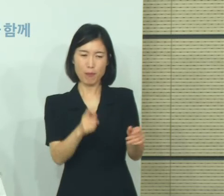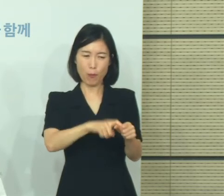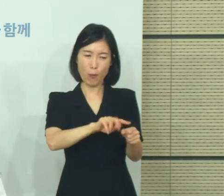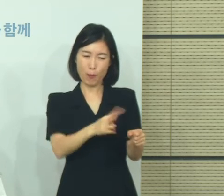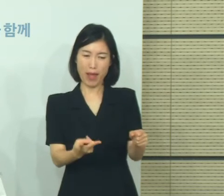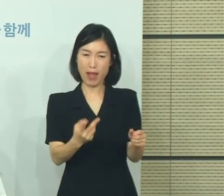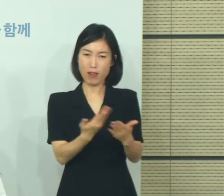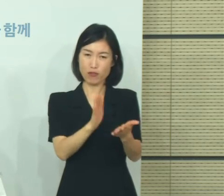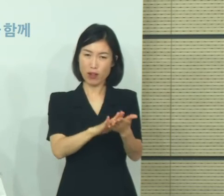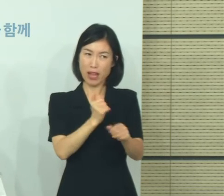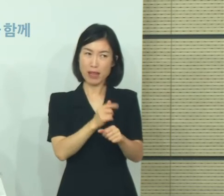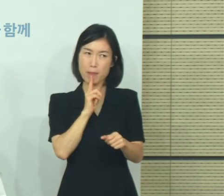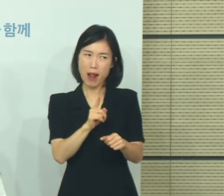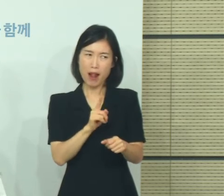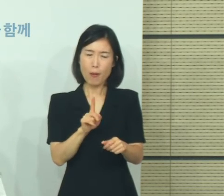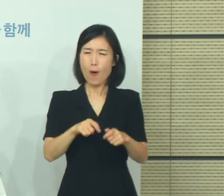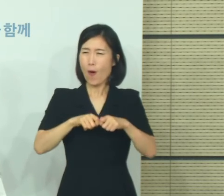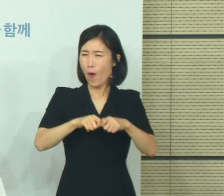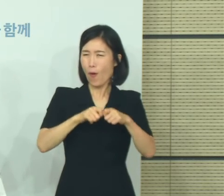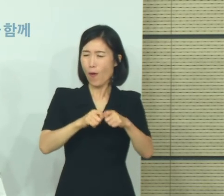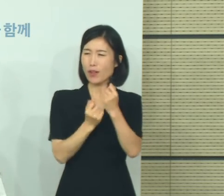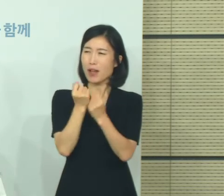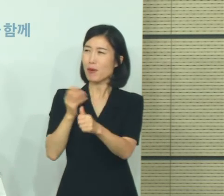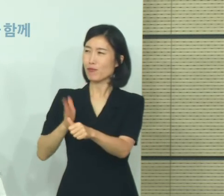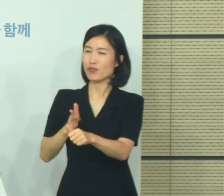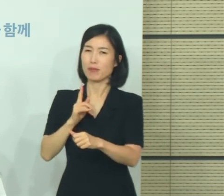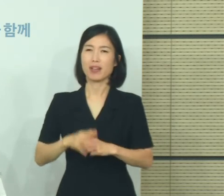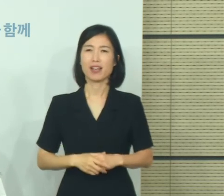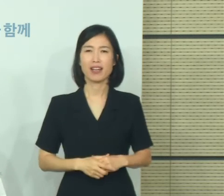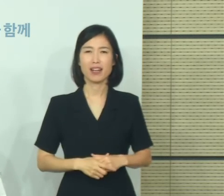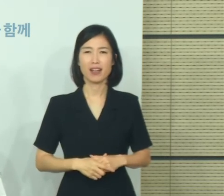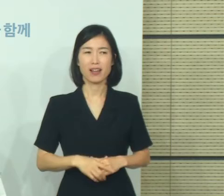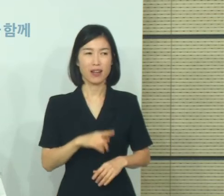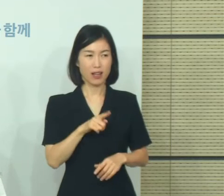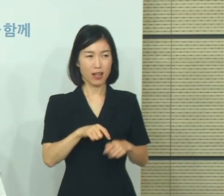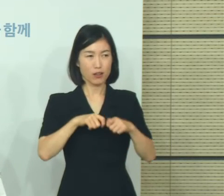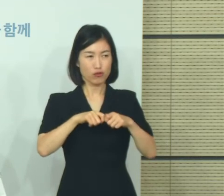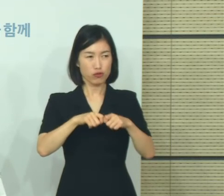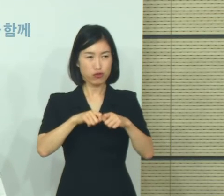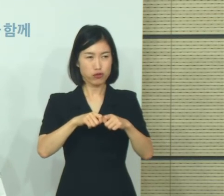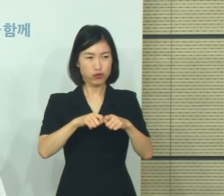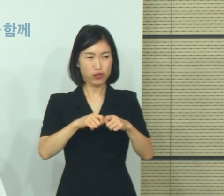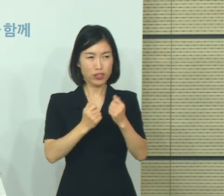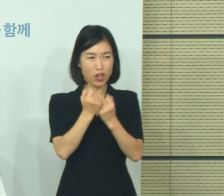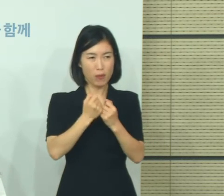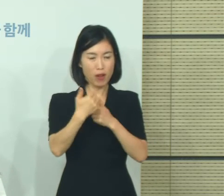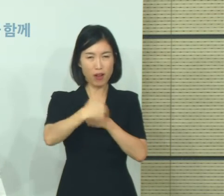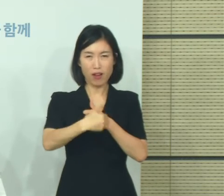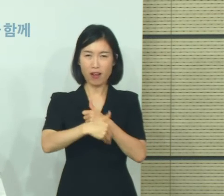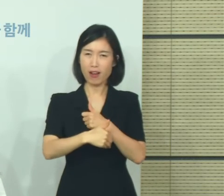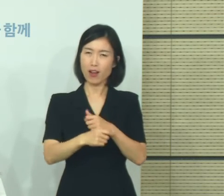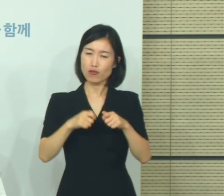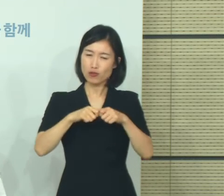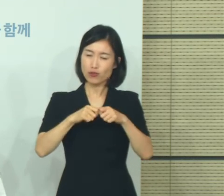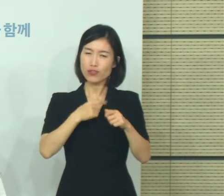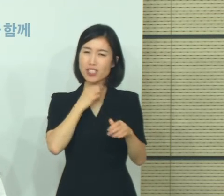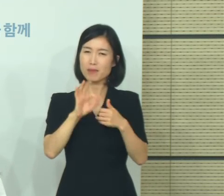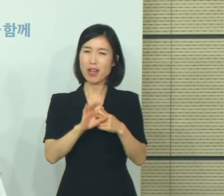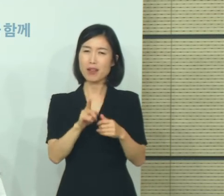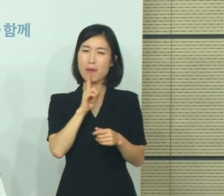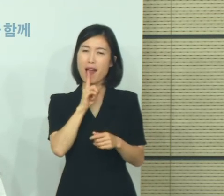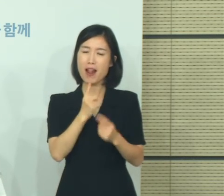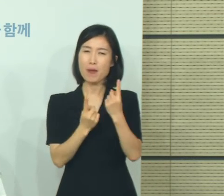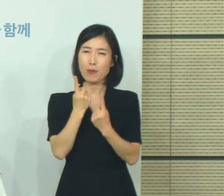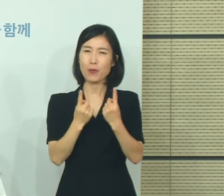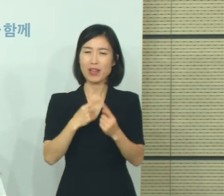네, 구체적이고 상세한 설명은 아마 서면으로 드리는 게 더 정확할 것 같고요. 제가 간략하게 말씀을